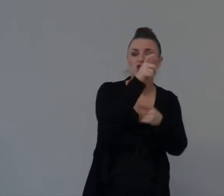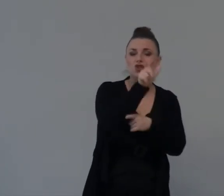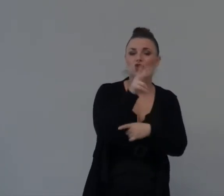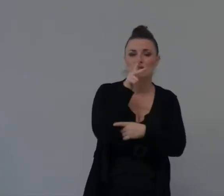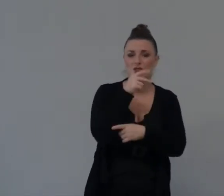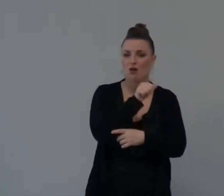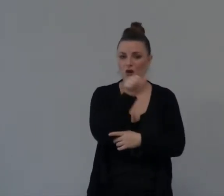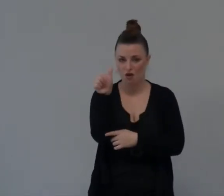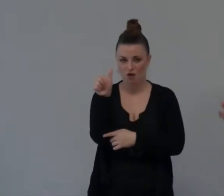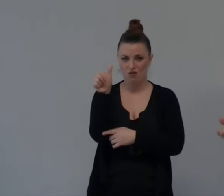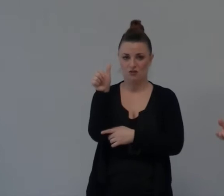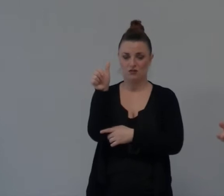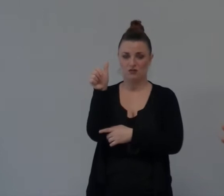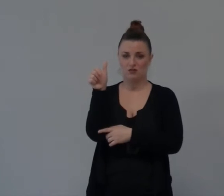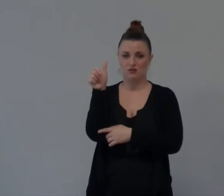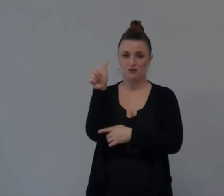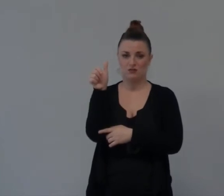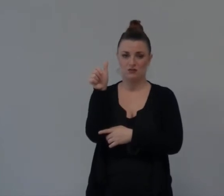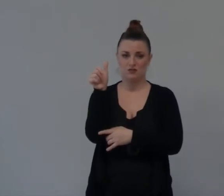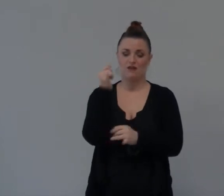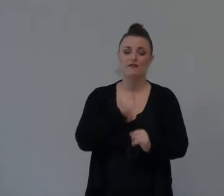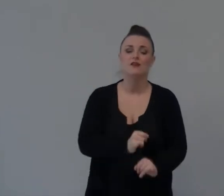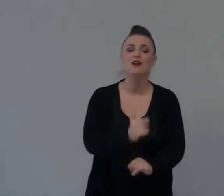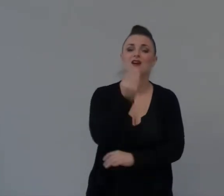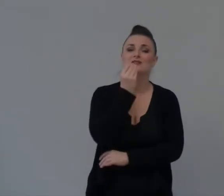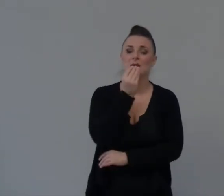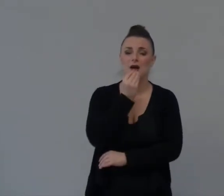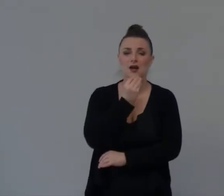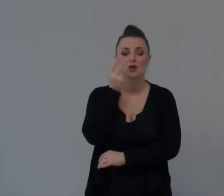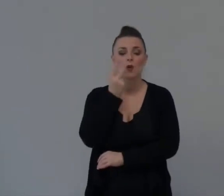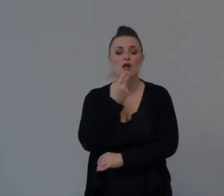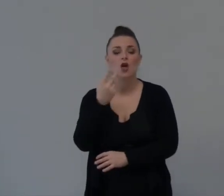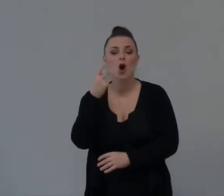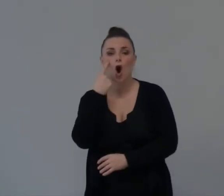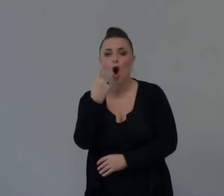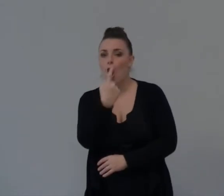gli occhi Dello speculato Finanziare Ma ti ha guardato Con gli occhi Della niente